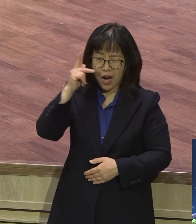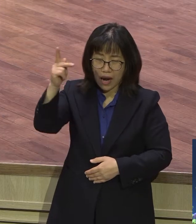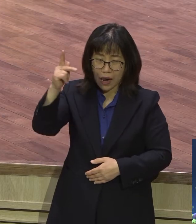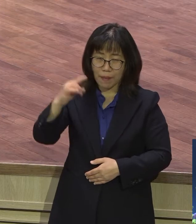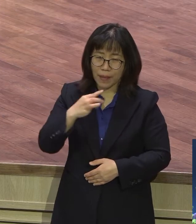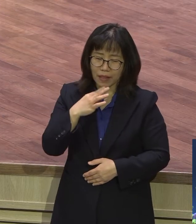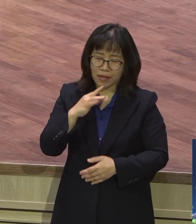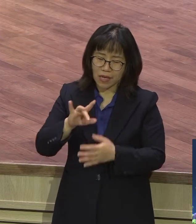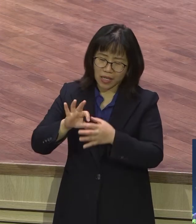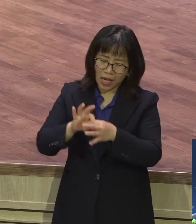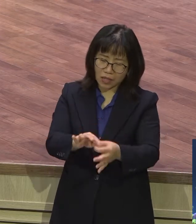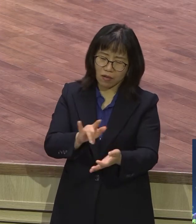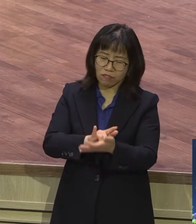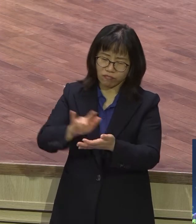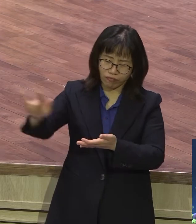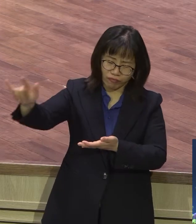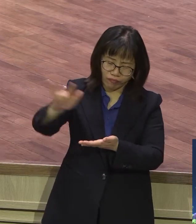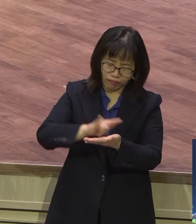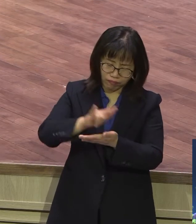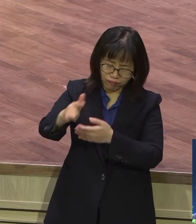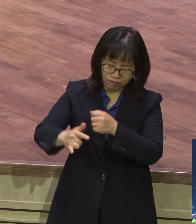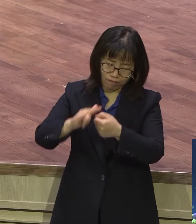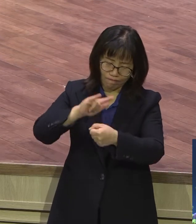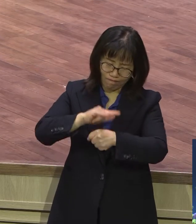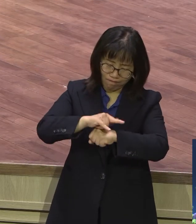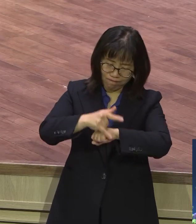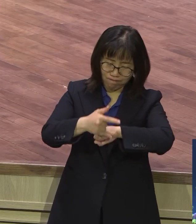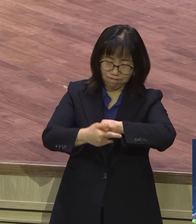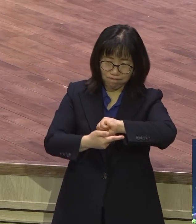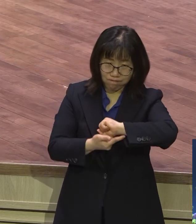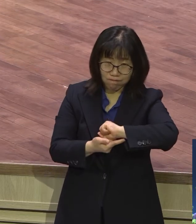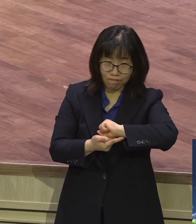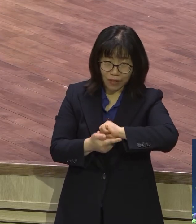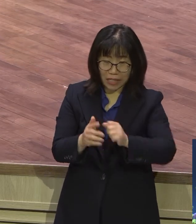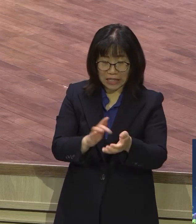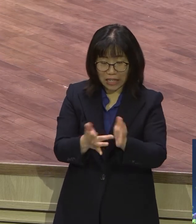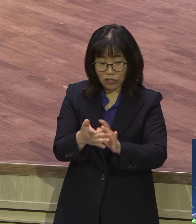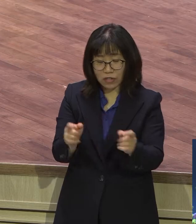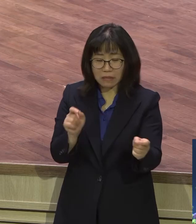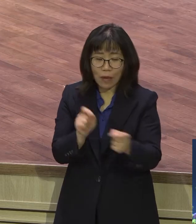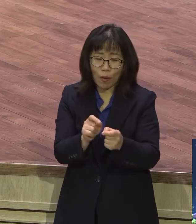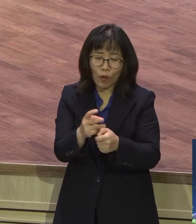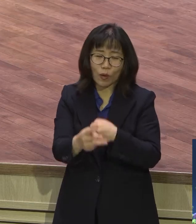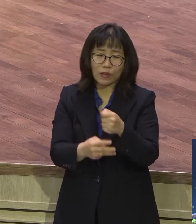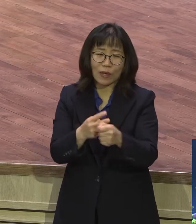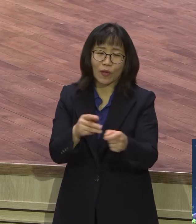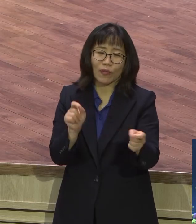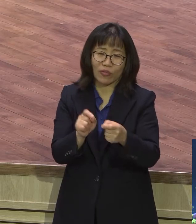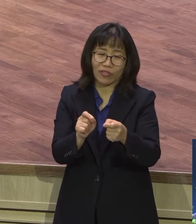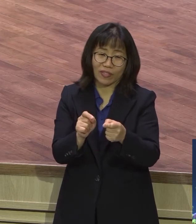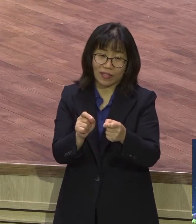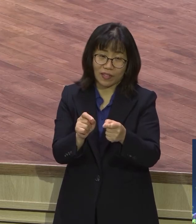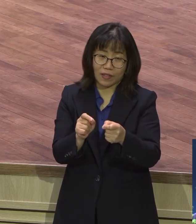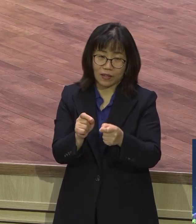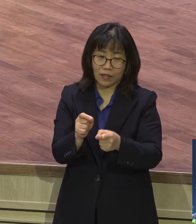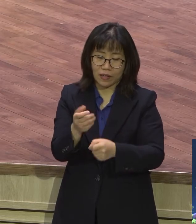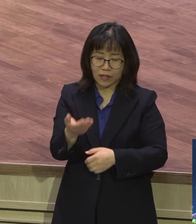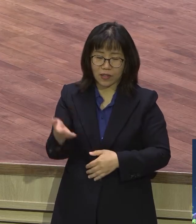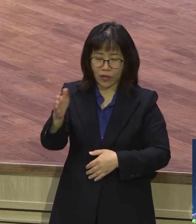내가 하지 못한 일도 너희가 할 수 있을 것이다 아멘 우리 예수님 못한 거 우리가 다 할 수 있다니까 인터넷으로